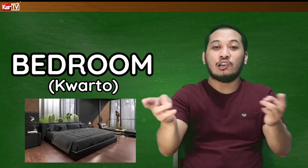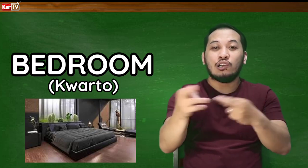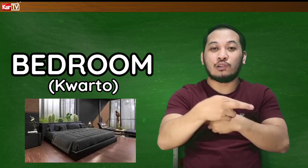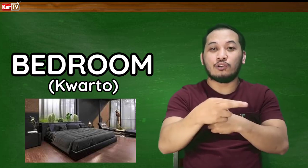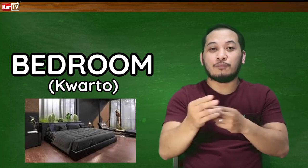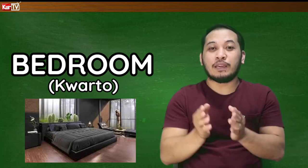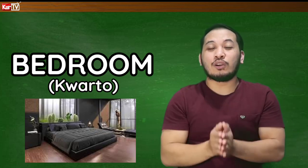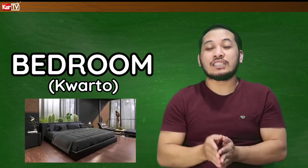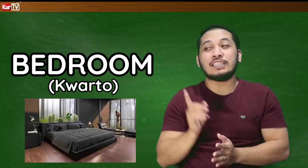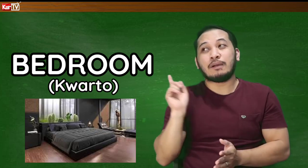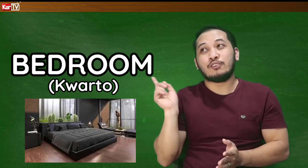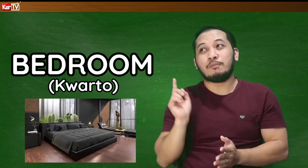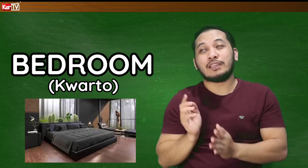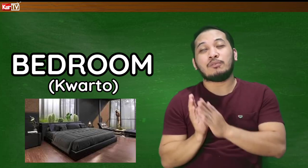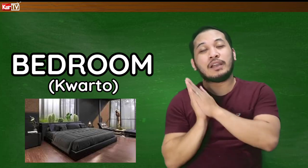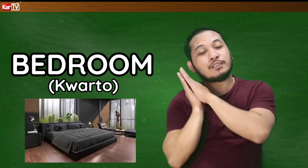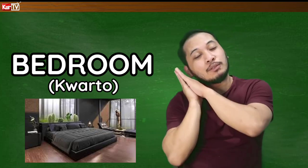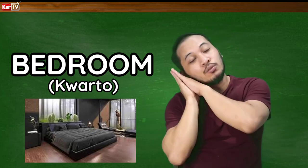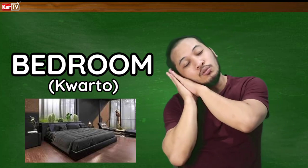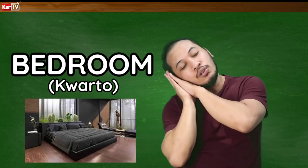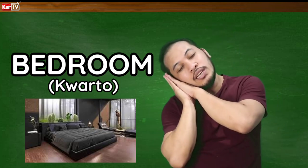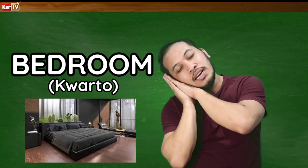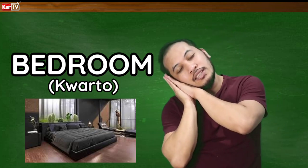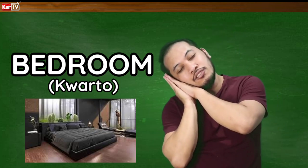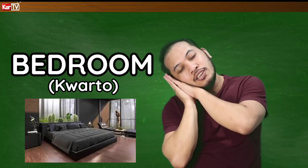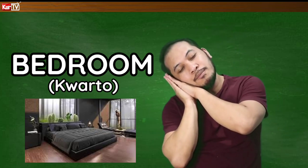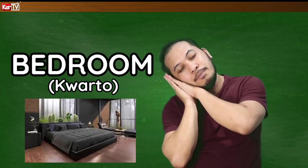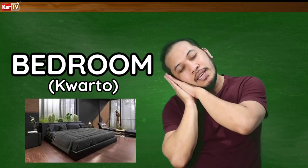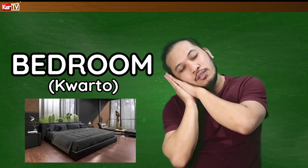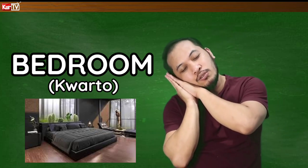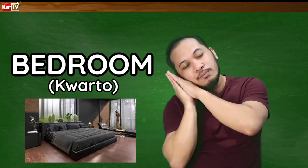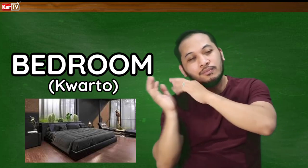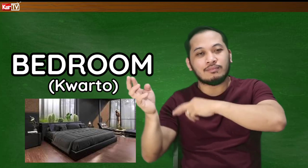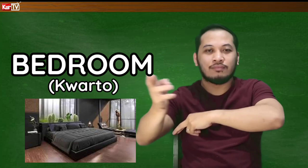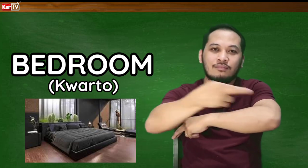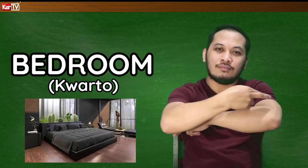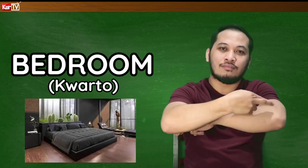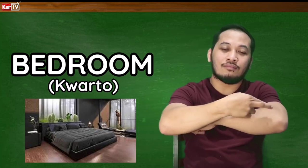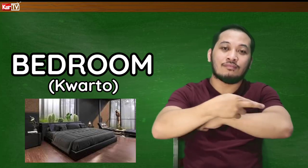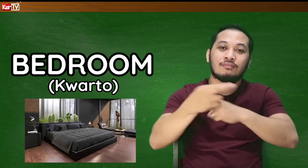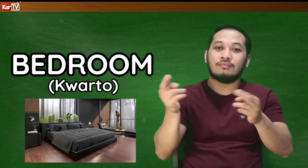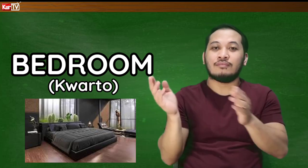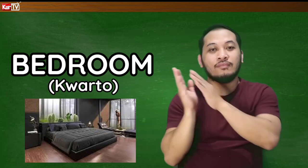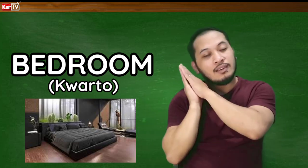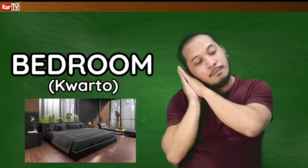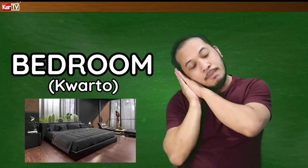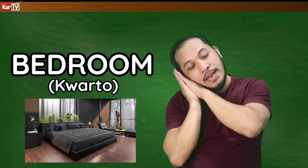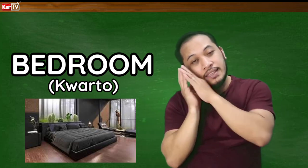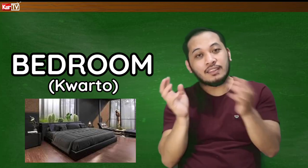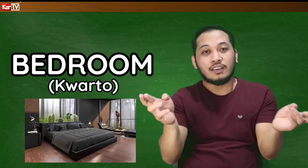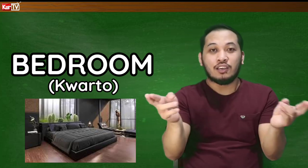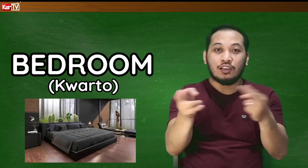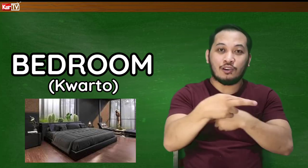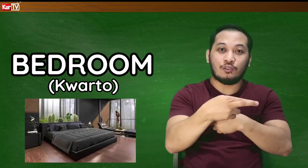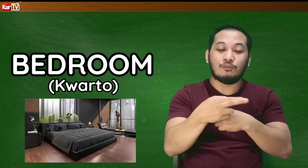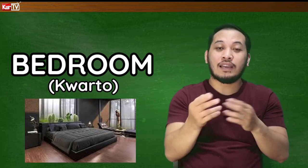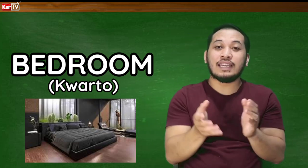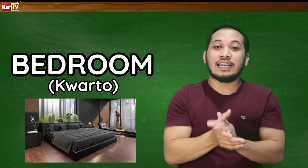room. Pero kasi di ba yung bedroom nais, matutulog ka na nga. Yan, bedroom. Hmm. Bed, room. Ayan.